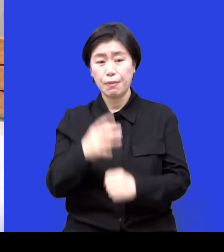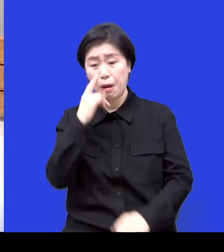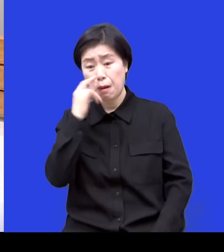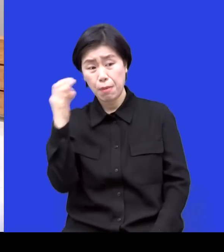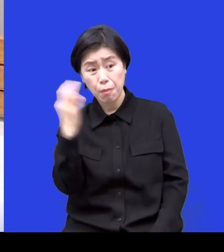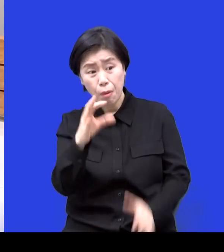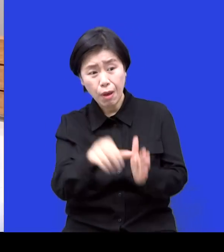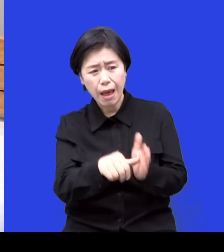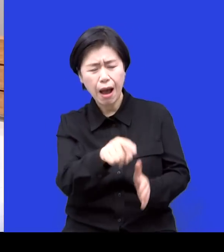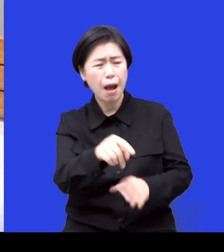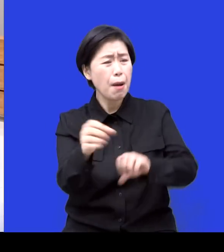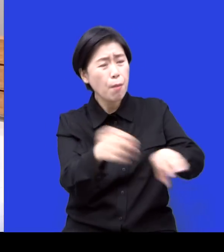치우라고 하고 네